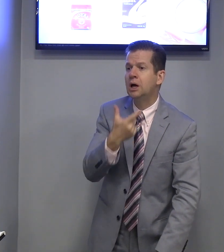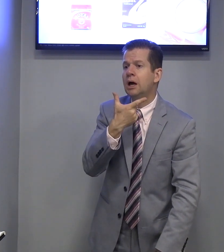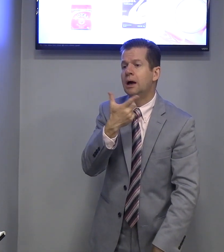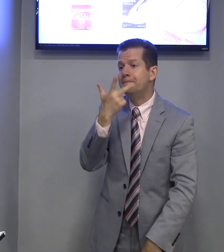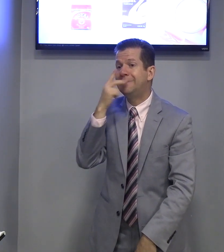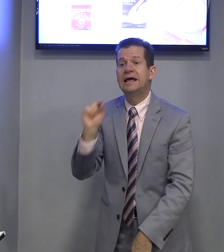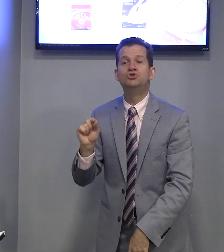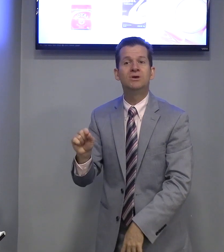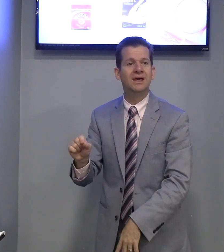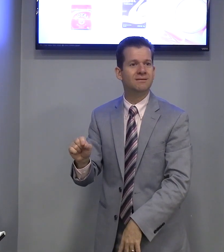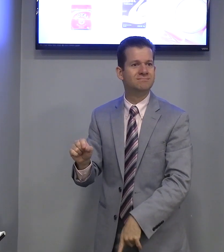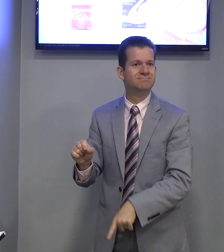Parece o quê?